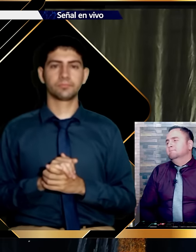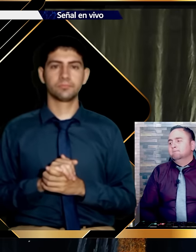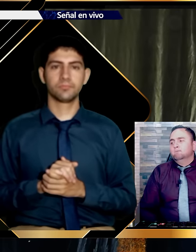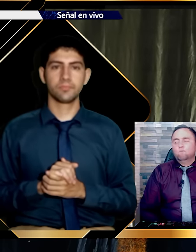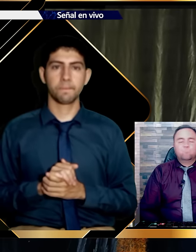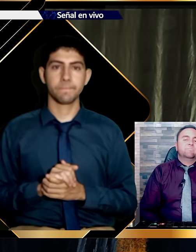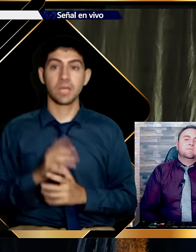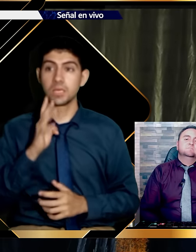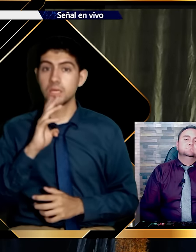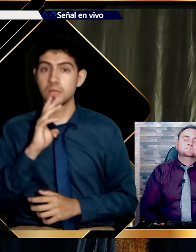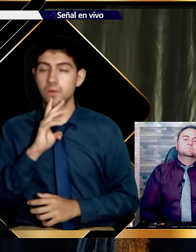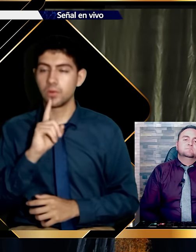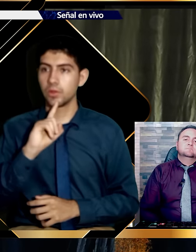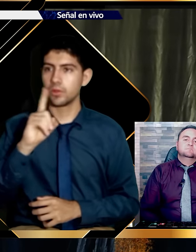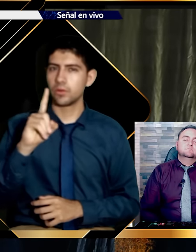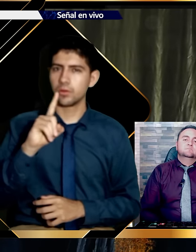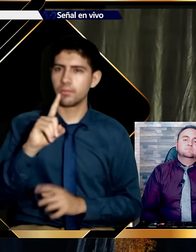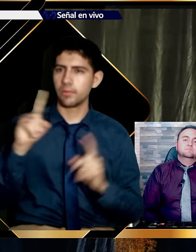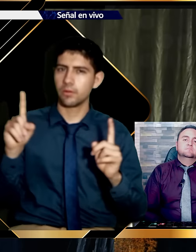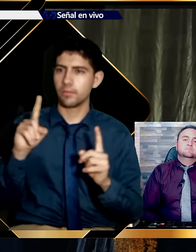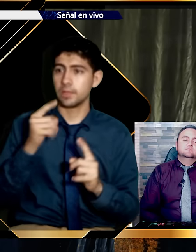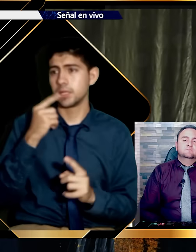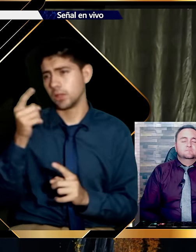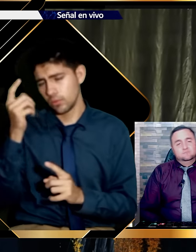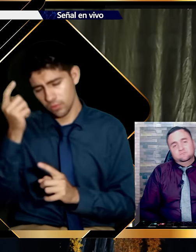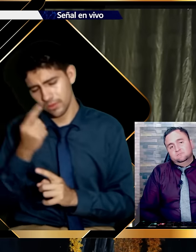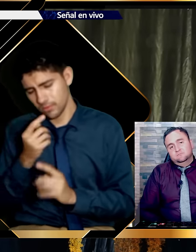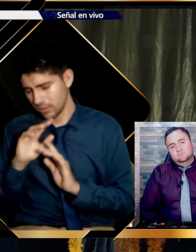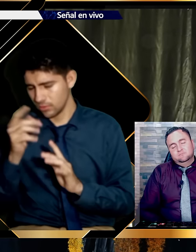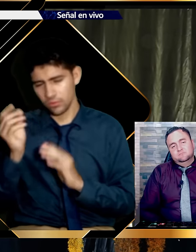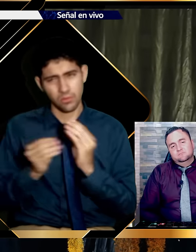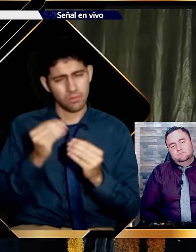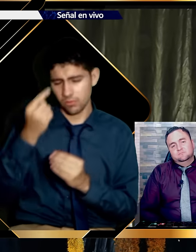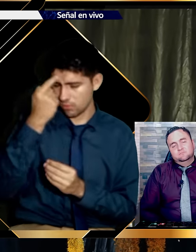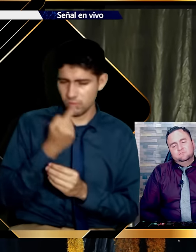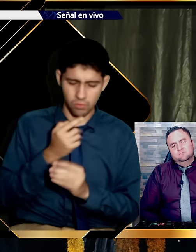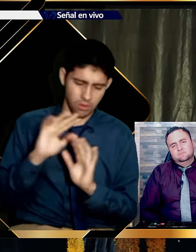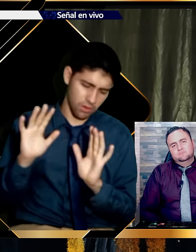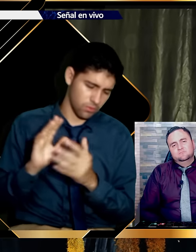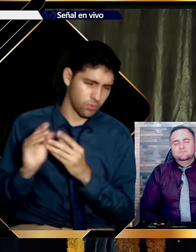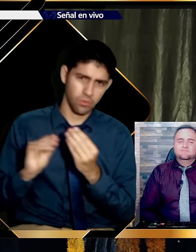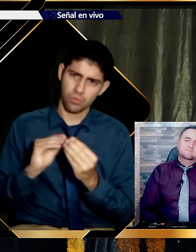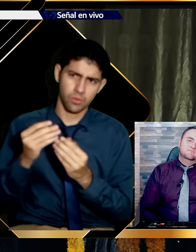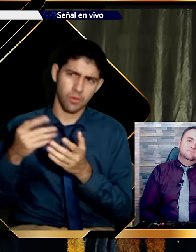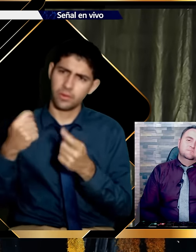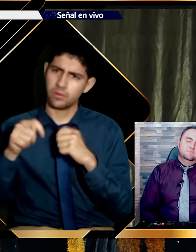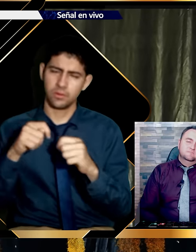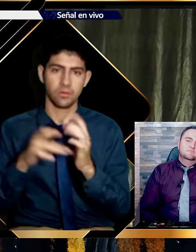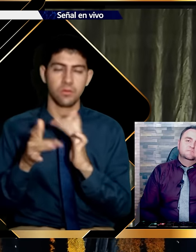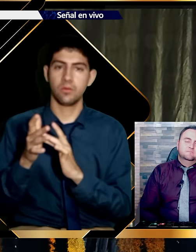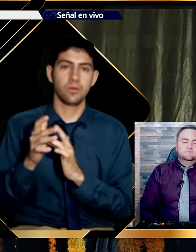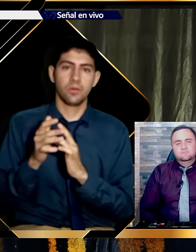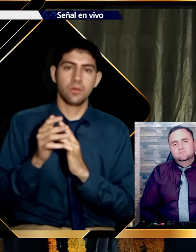verdad creí. Que lo haría para interrumpir al maestro. Y declarar su intención. Pero no fue así. Sólo